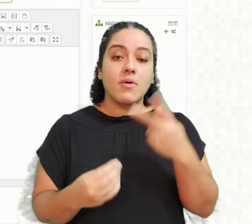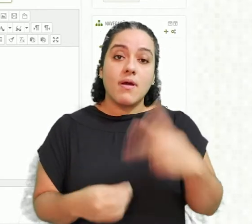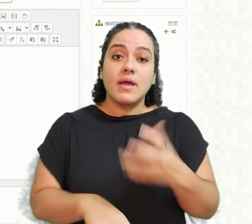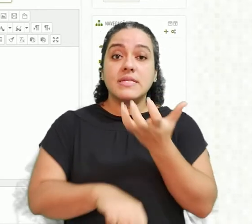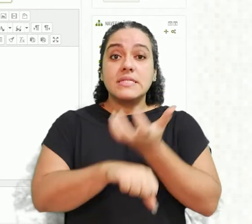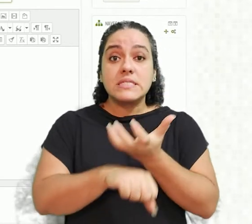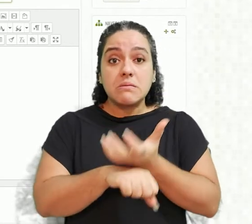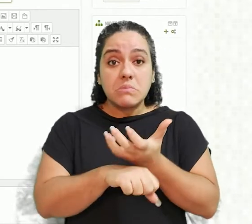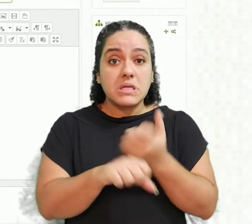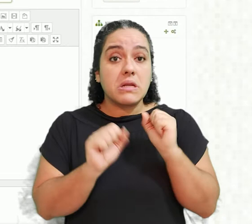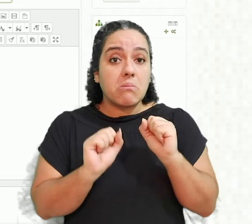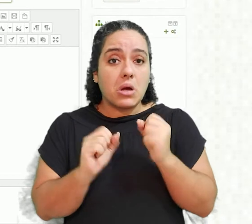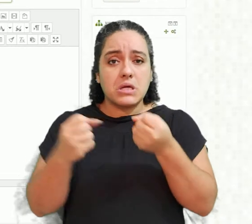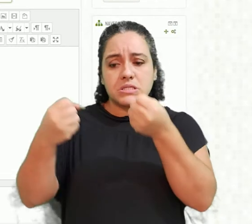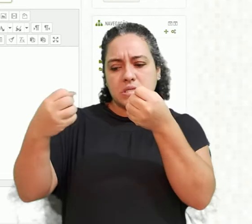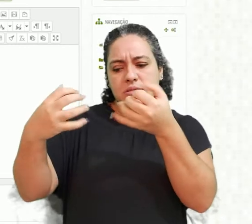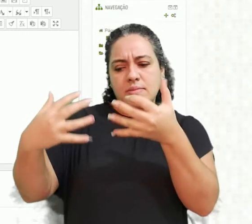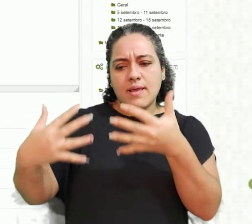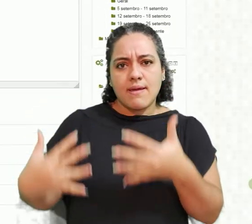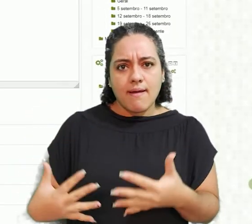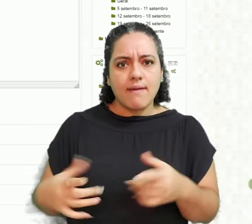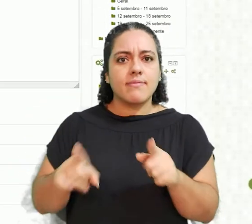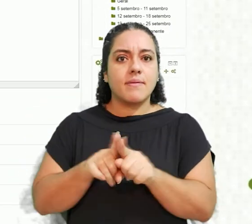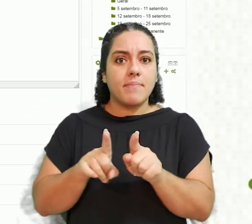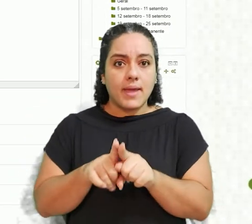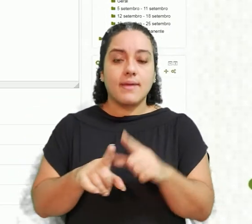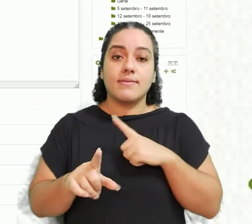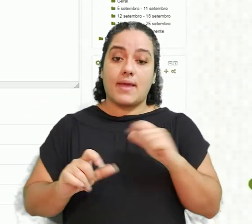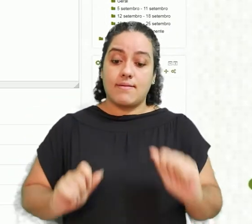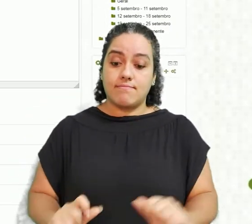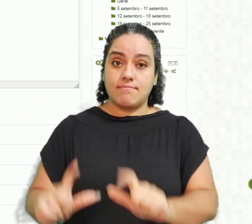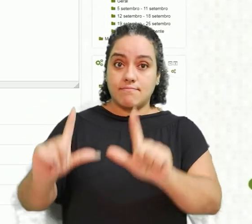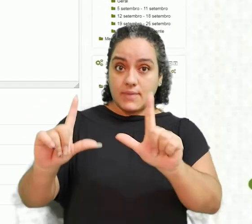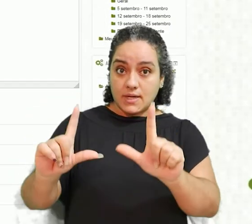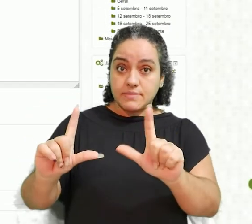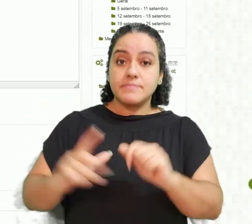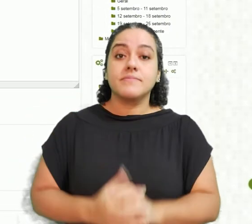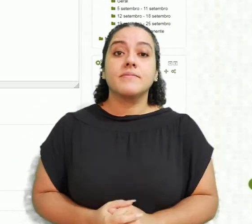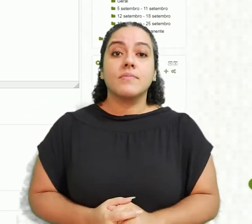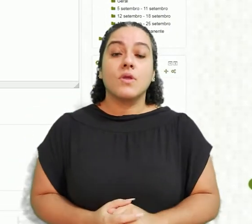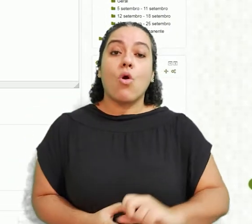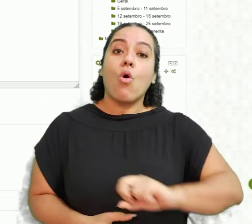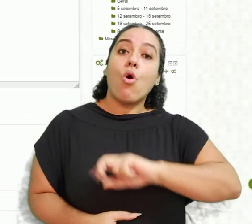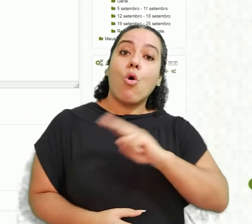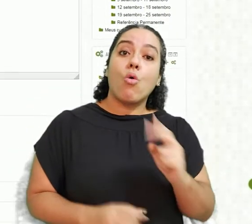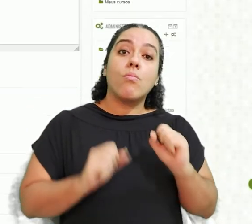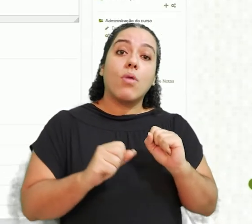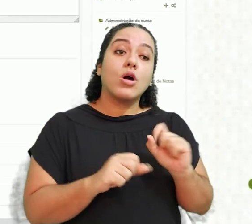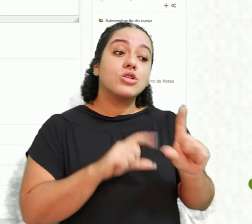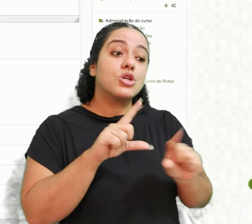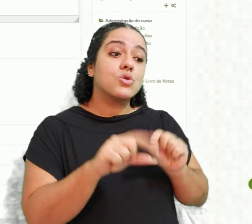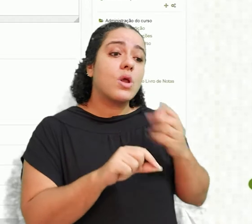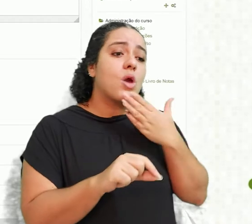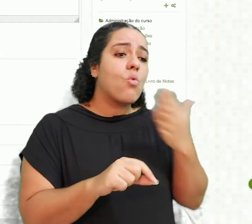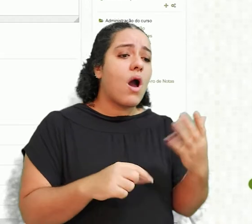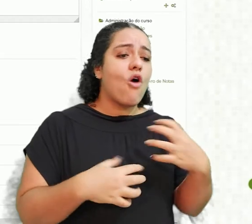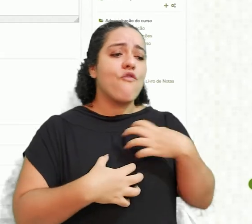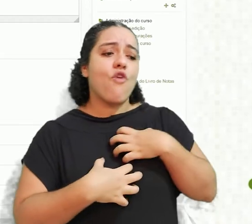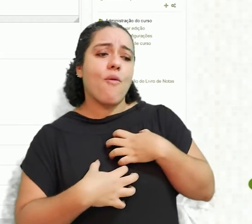da sua disciplina. Você pode usar uma descrição para o livro que pode aparecer na página inicial e aí você pode escolher qual formatação